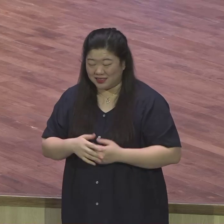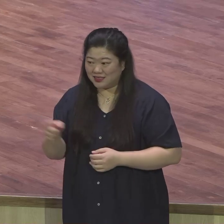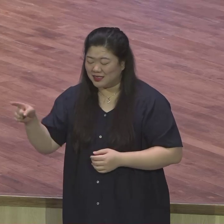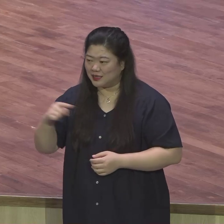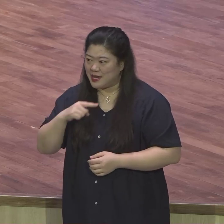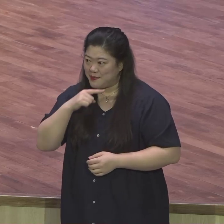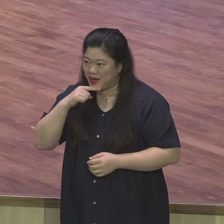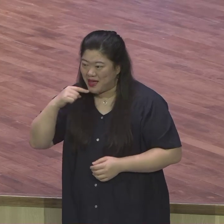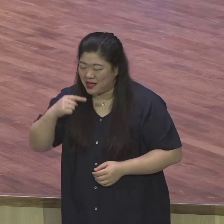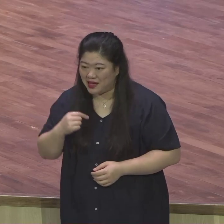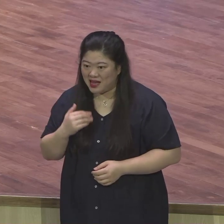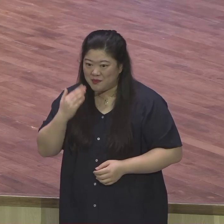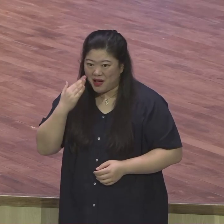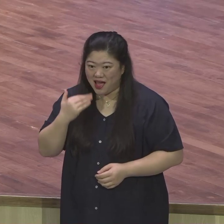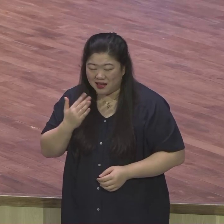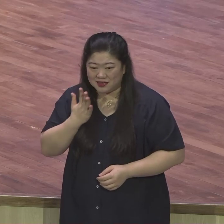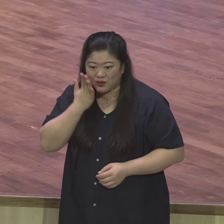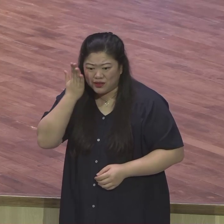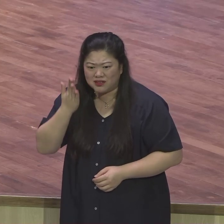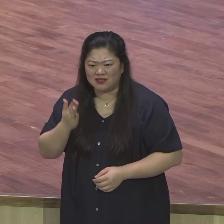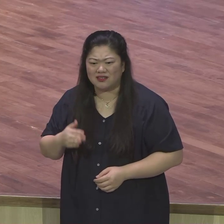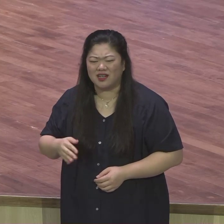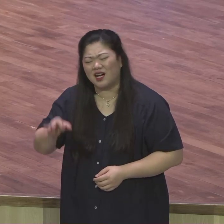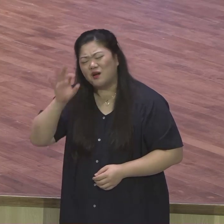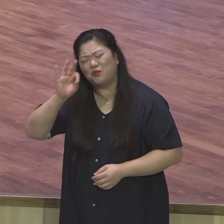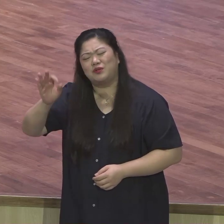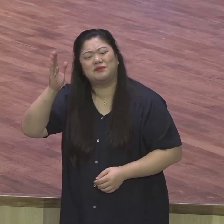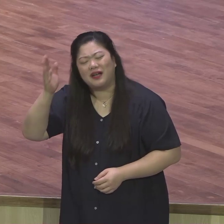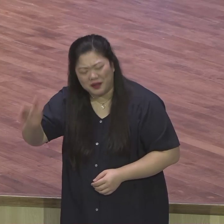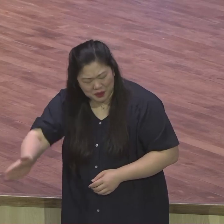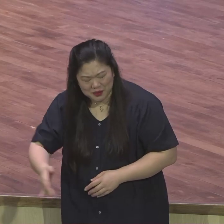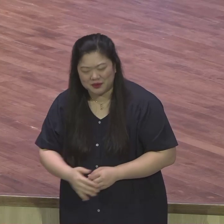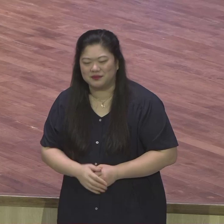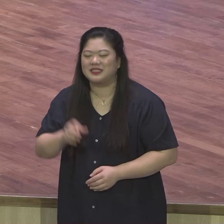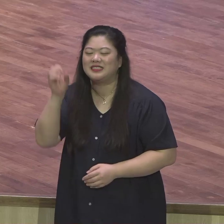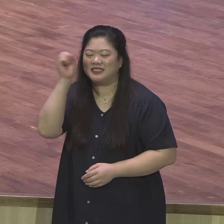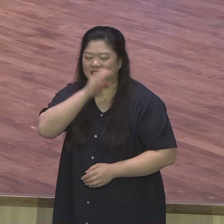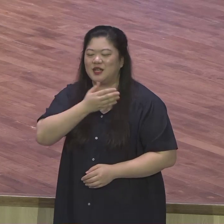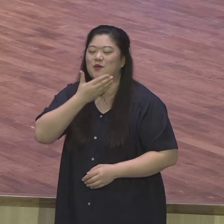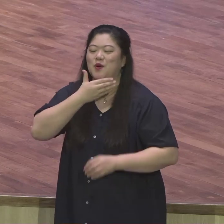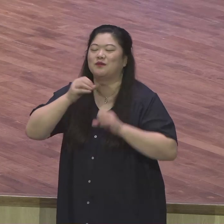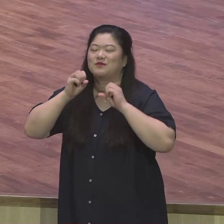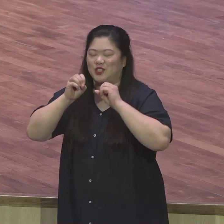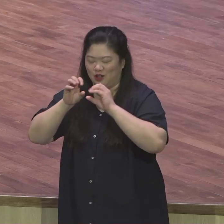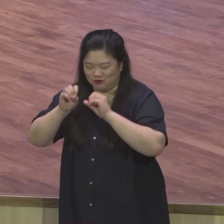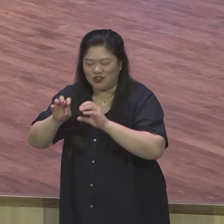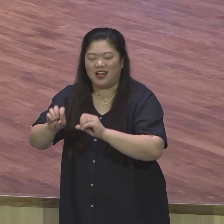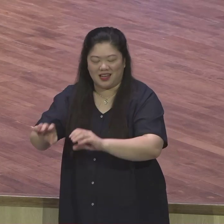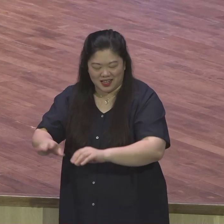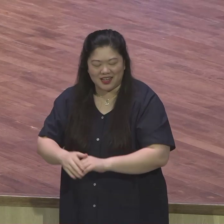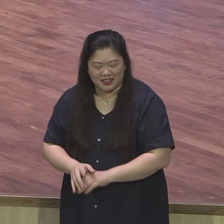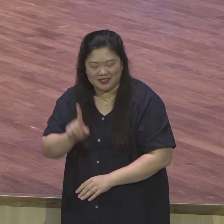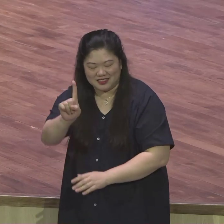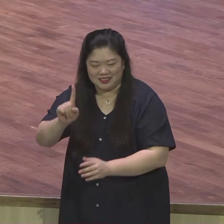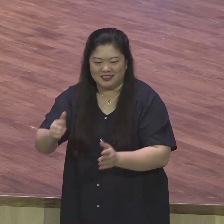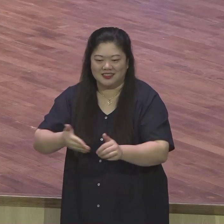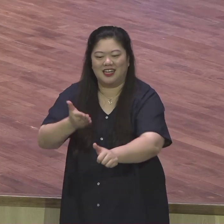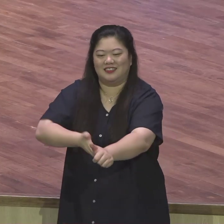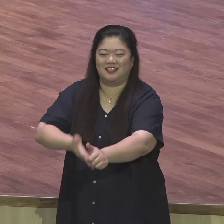우리는 하나님의 나라를 위하여 세계 성교를 위해 2, 3, 7 나라 보금화를 위해서 세워진 교회입니다. 두고 보세요. 이 교회가